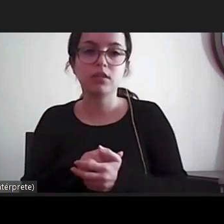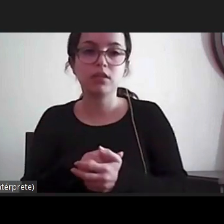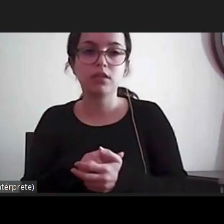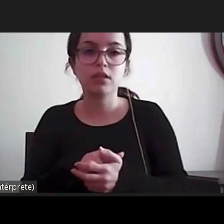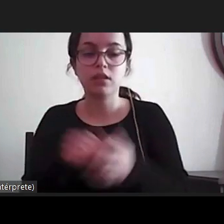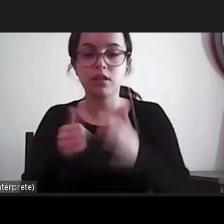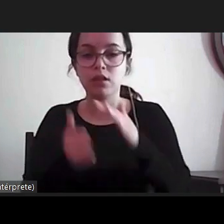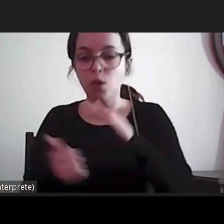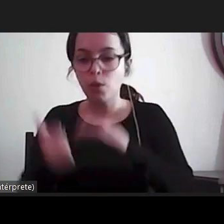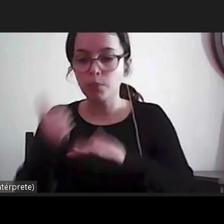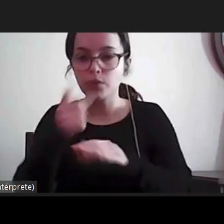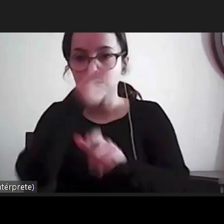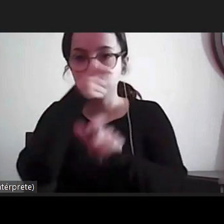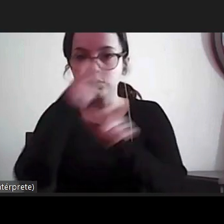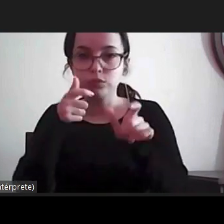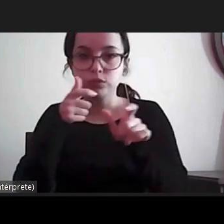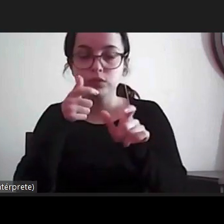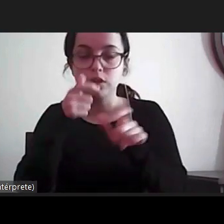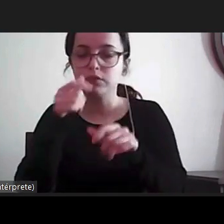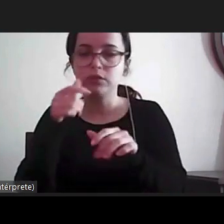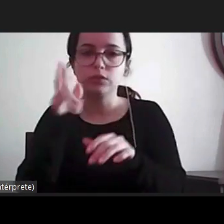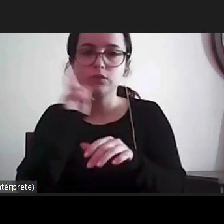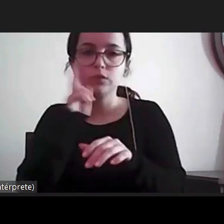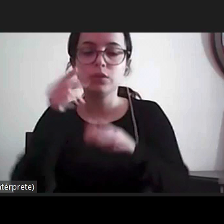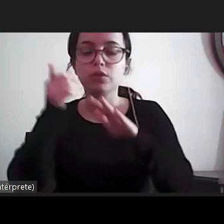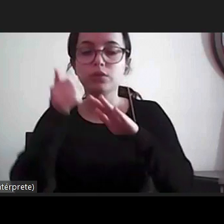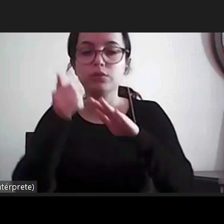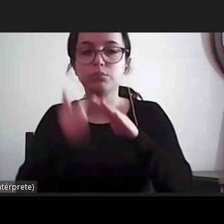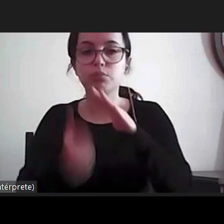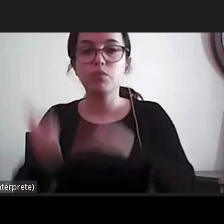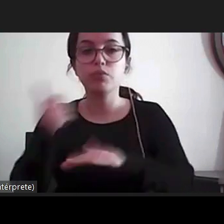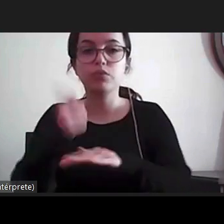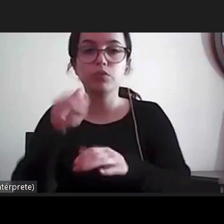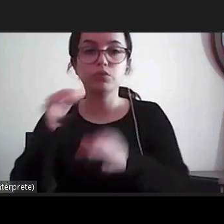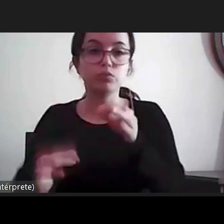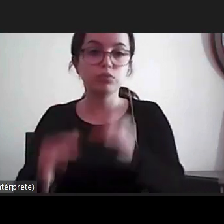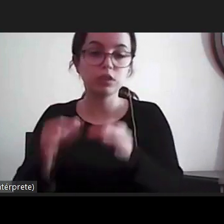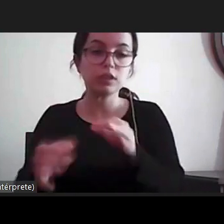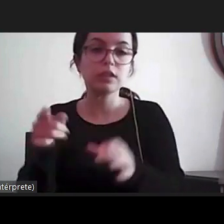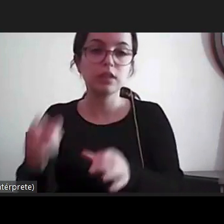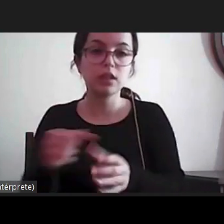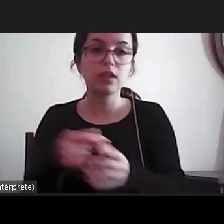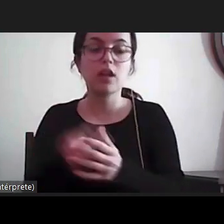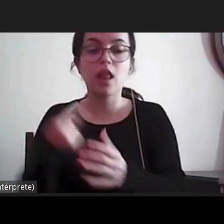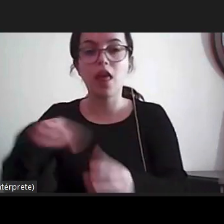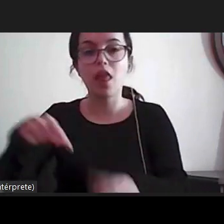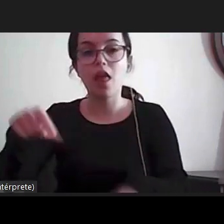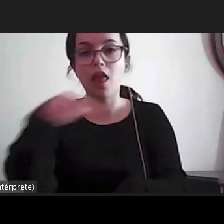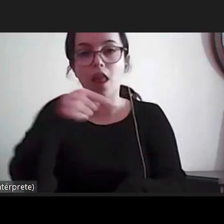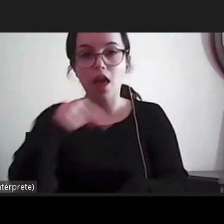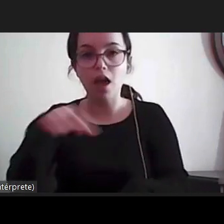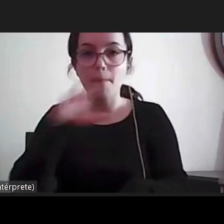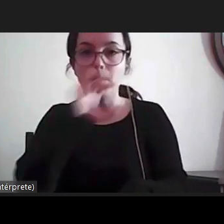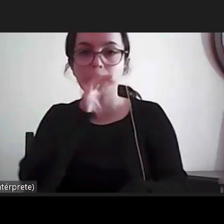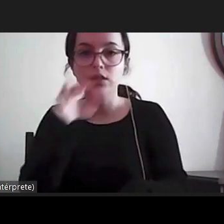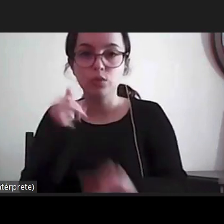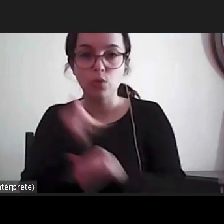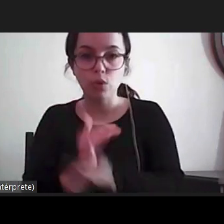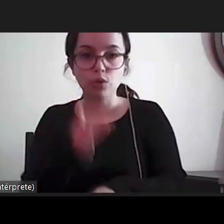justiça e essa figura surge havia a experiência de outros países em que já existia mas há uma